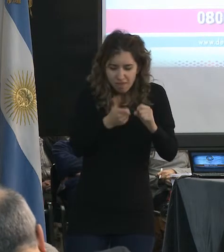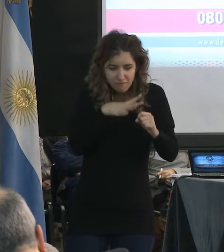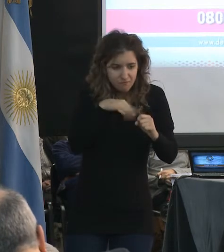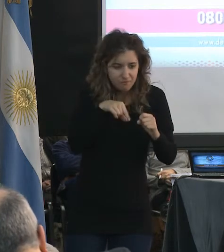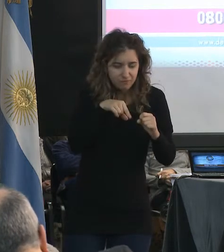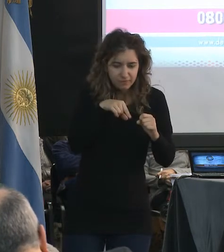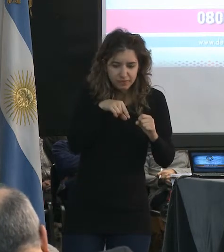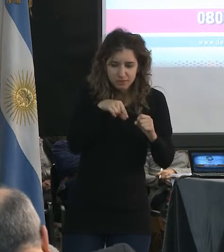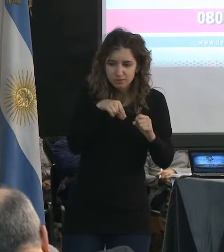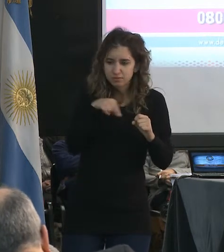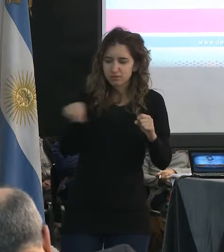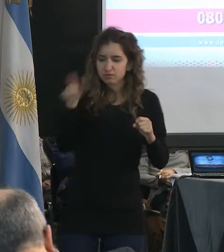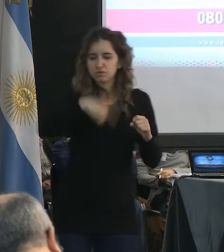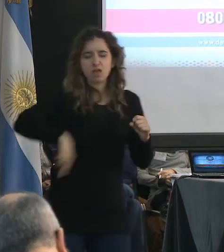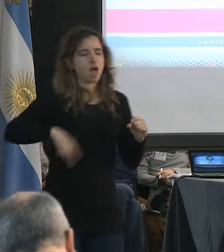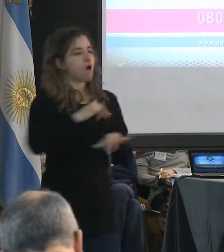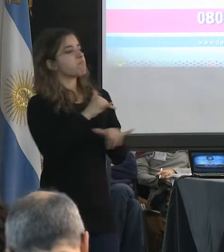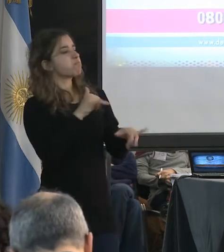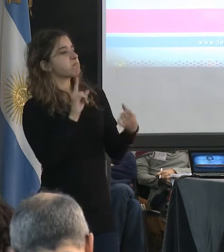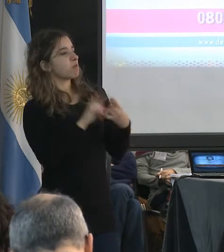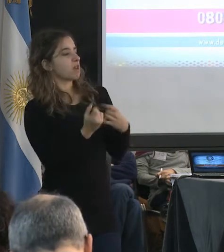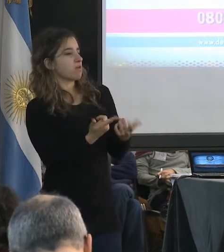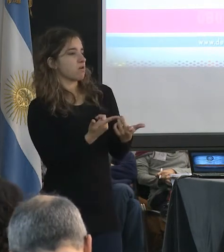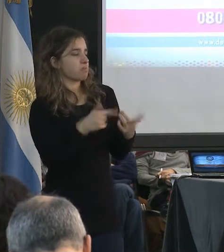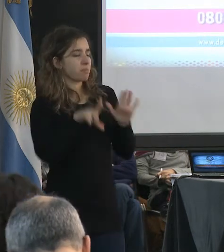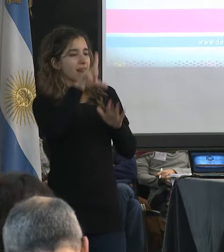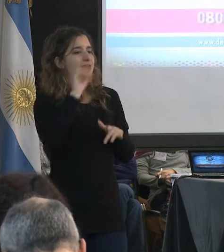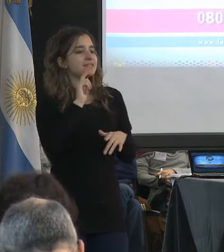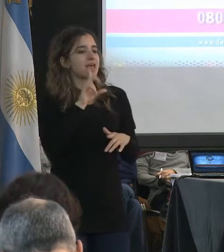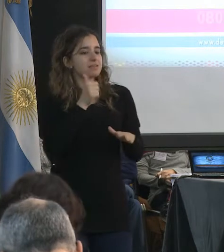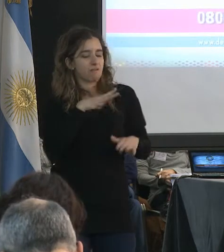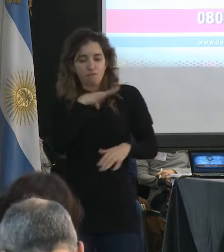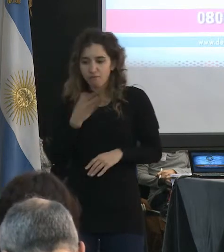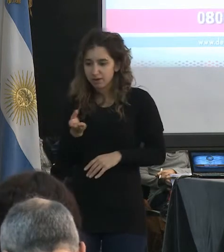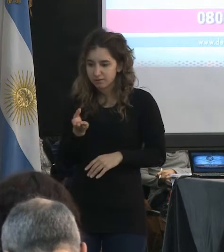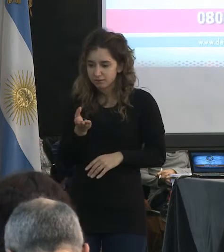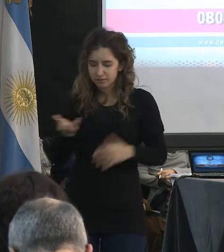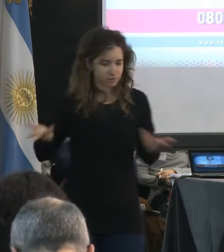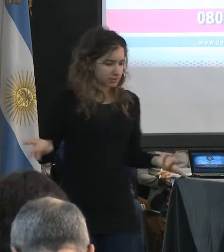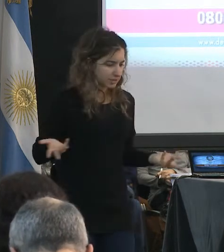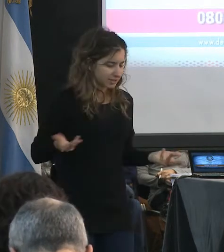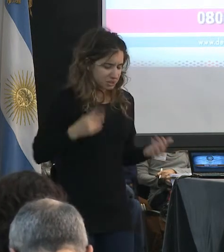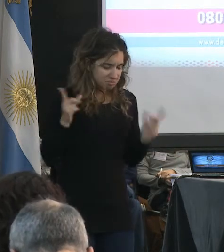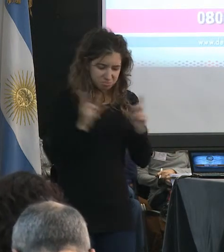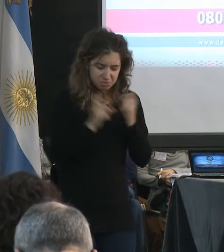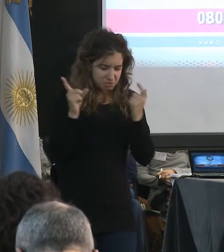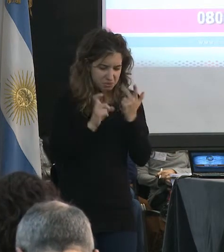no acuerda publicidad porque dice que, en fin, de que no tenemos la licencia. Hasta en eso nos hemos perjudicado.